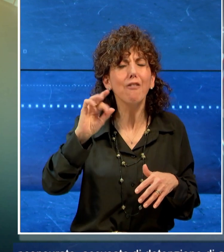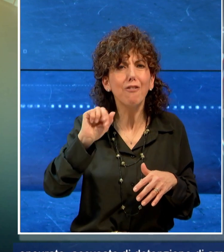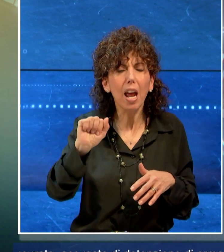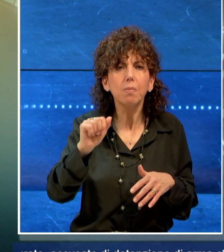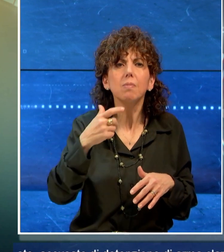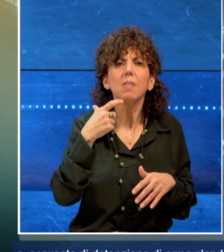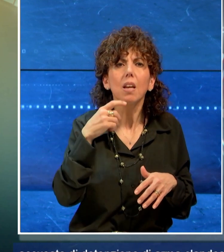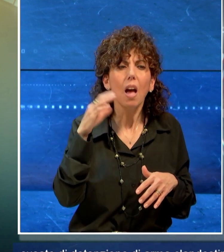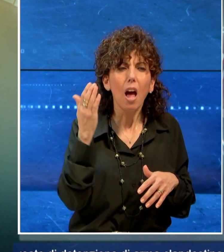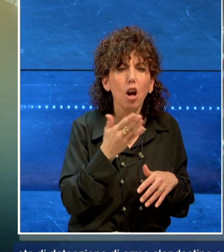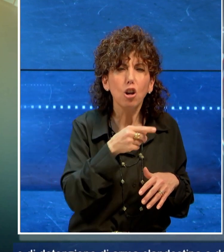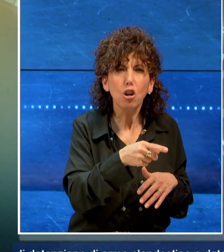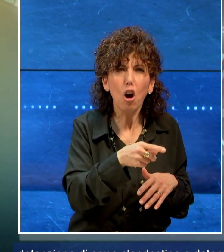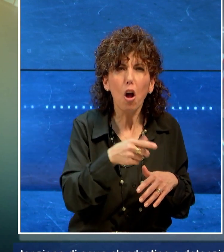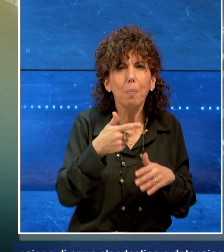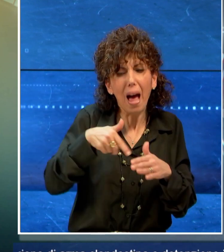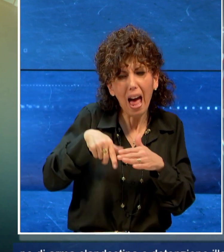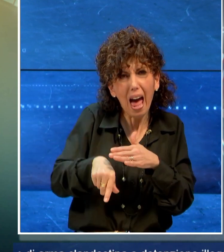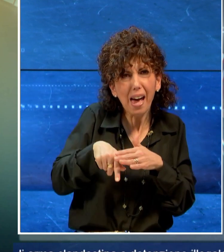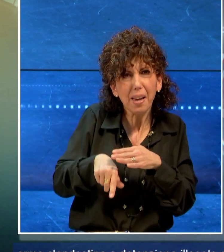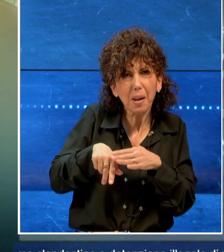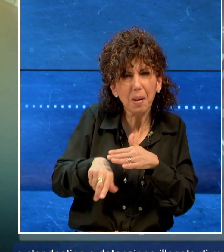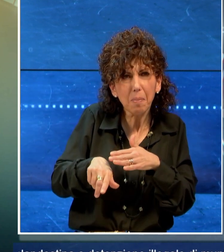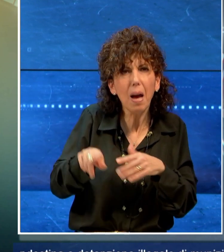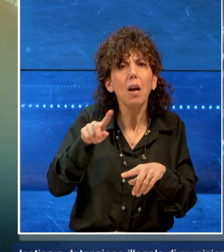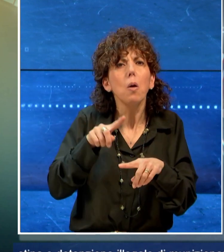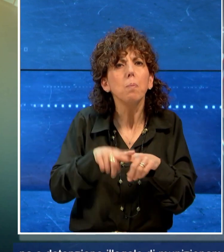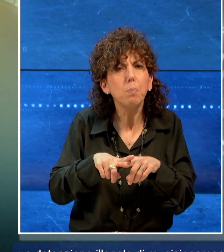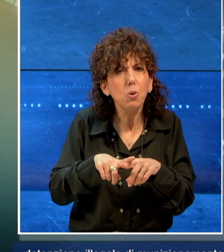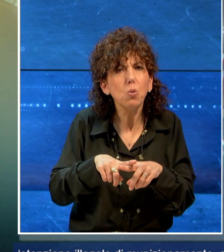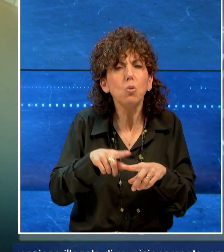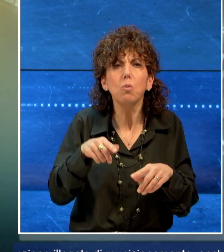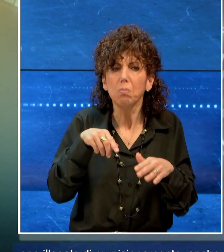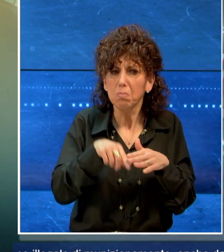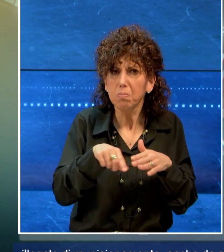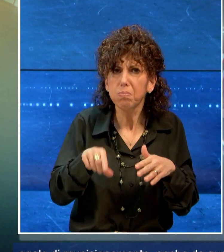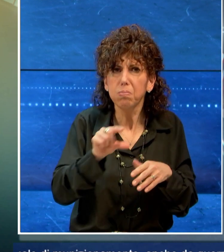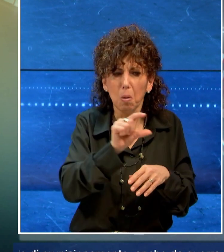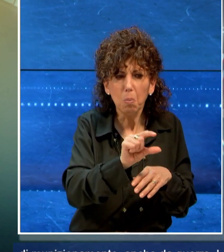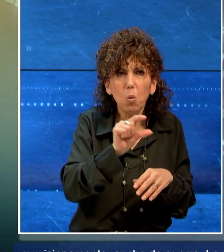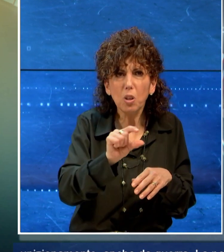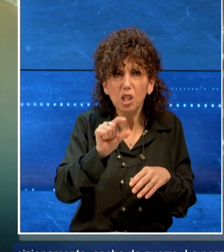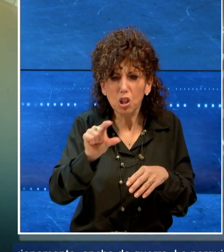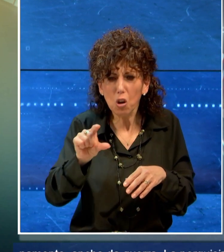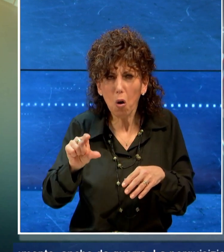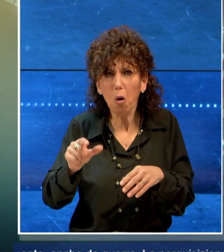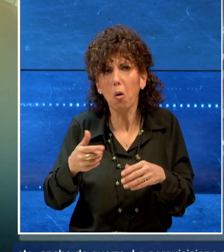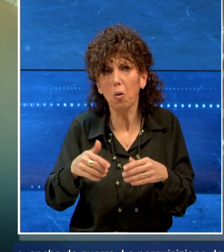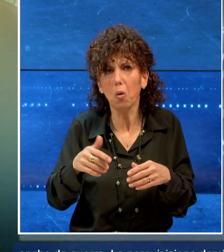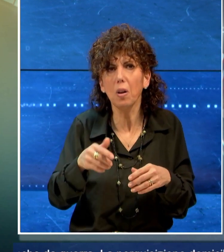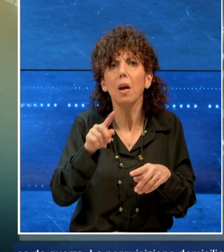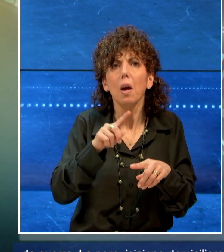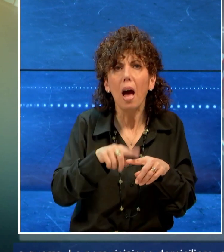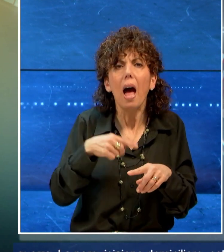detenzione di arma clandestina e detenzione illegale di munizionamento